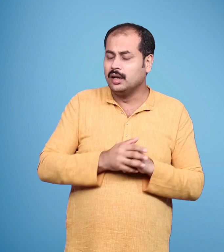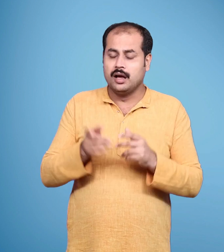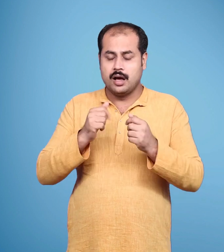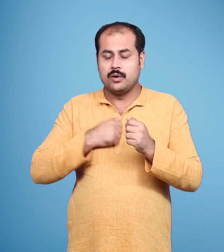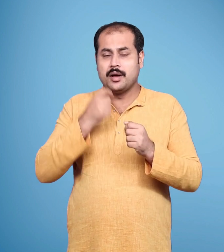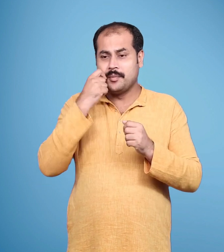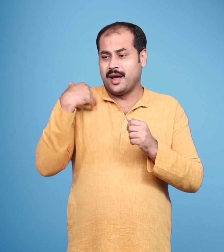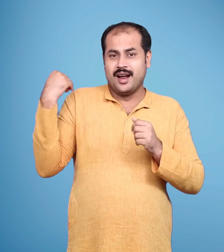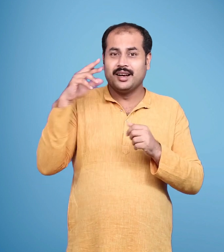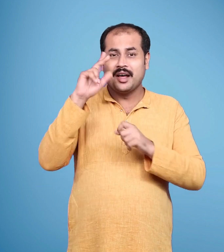भाई से बिछड़कर